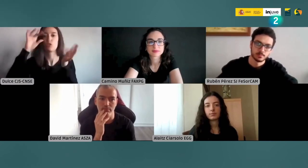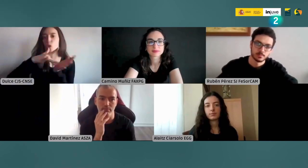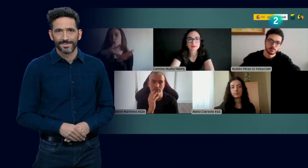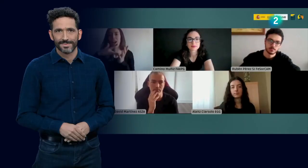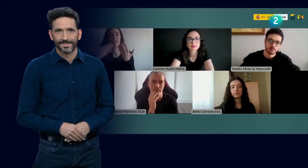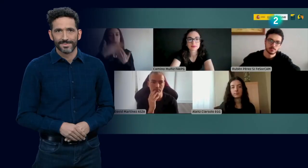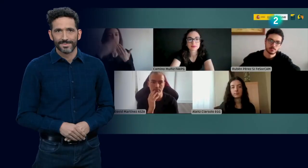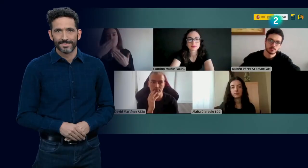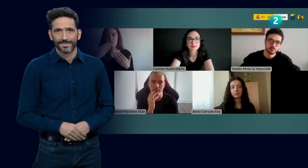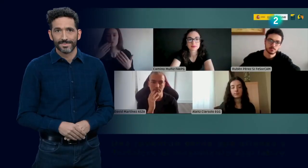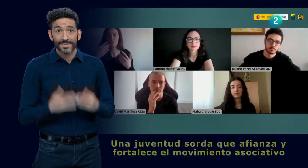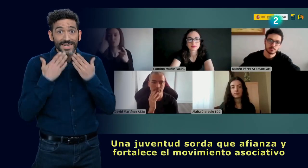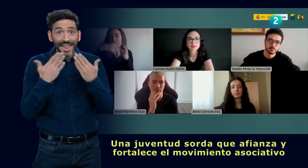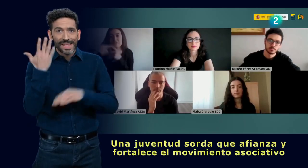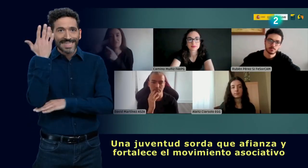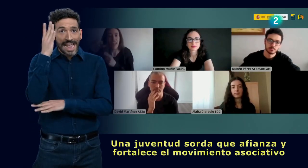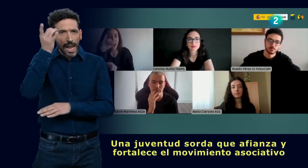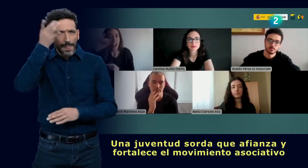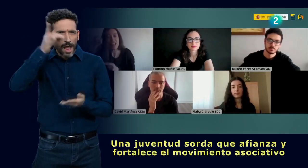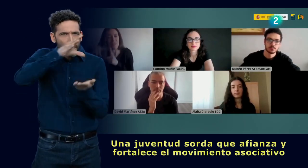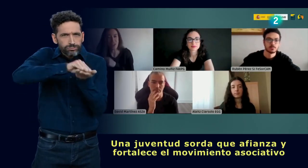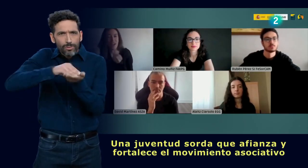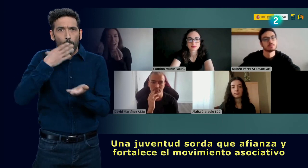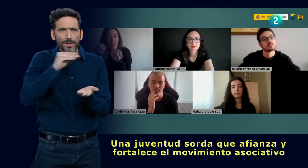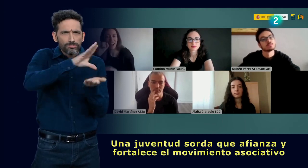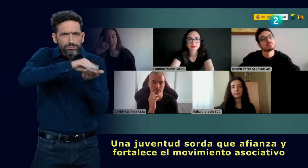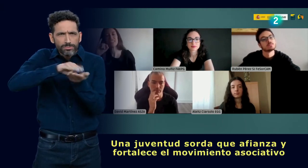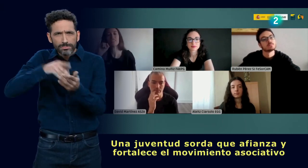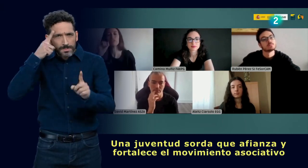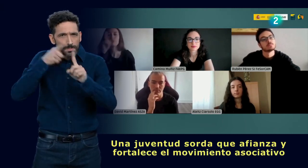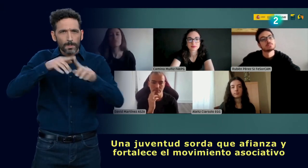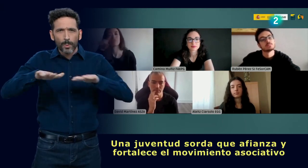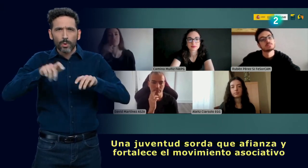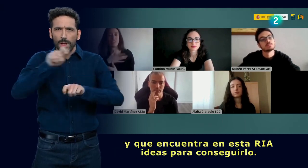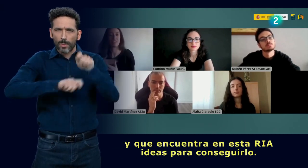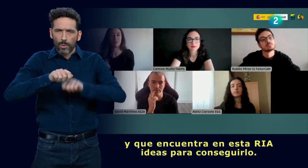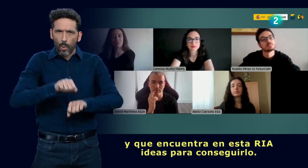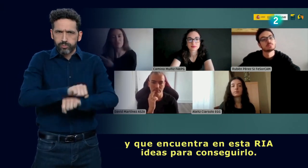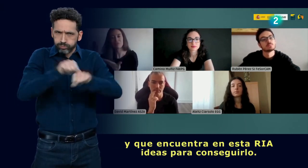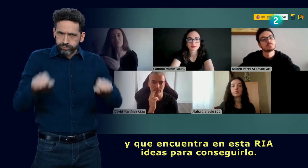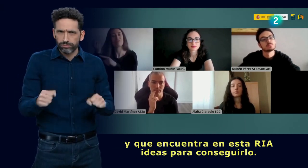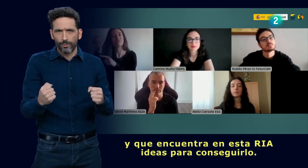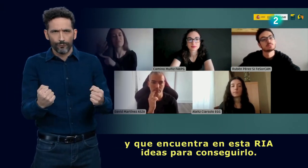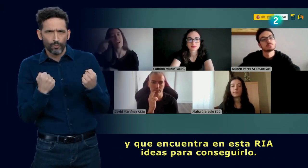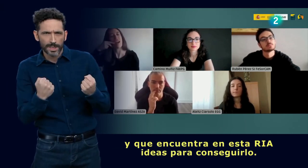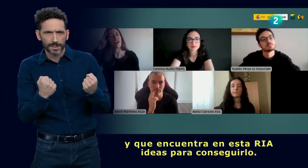Una juventud sorda que afianza y fortalece el movimiento asociativo y que encuentra en esta ría ideas para conseguirlo.